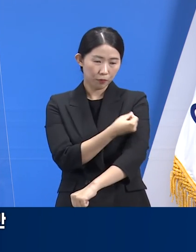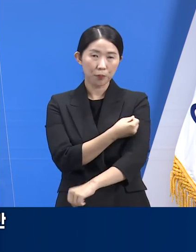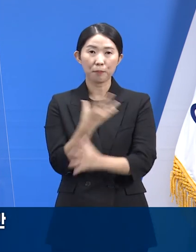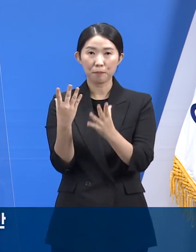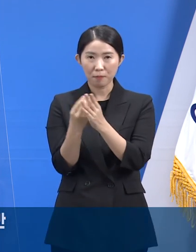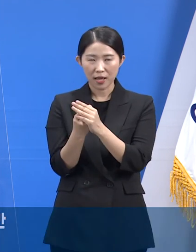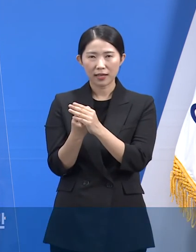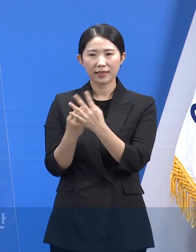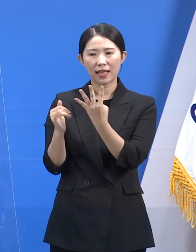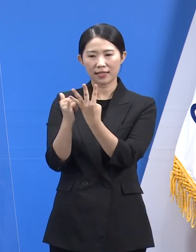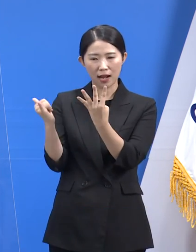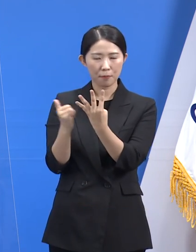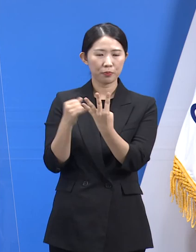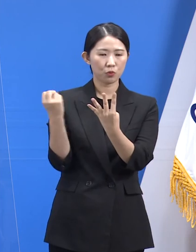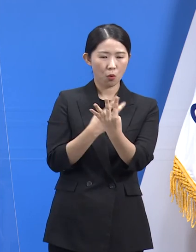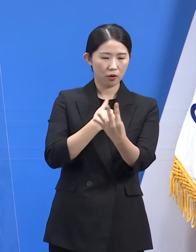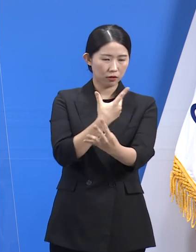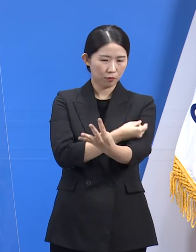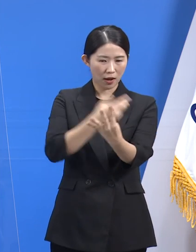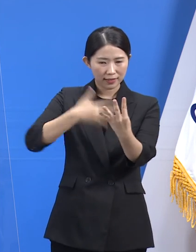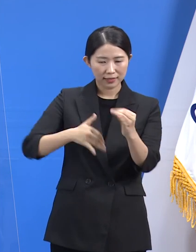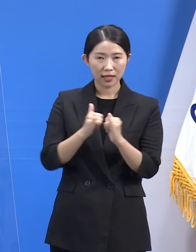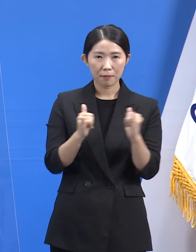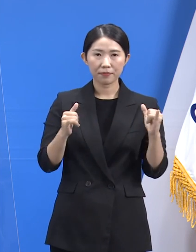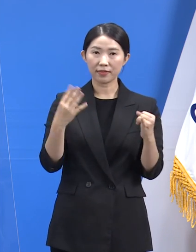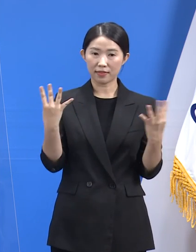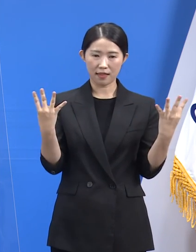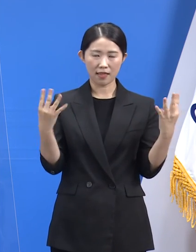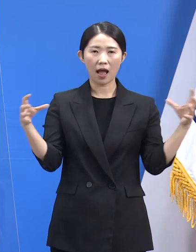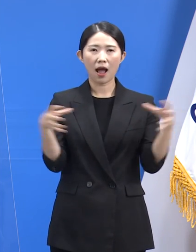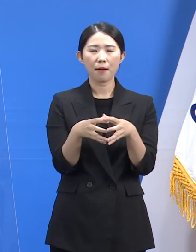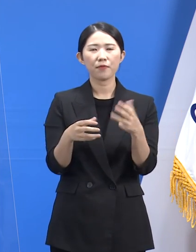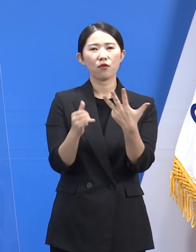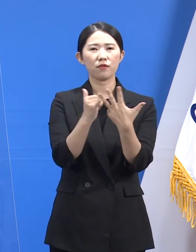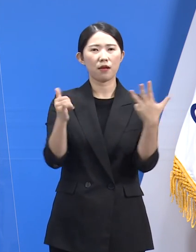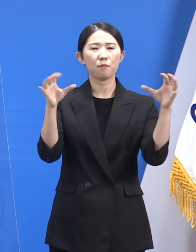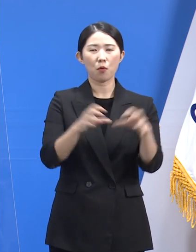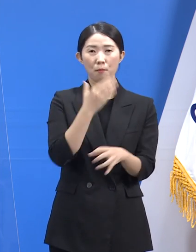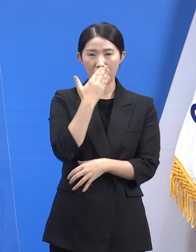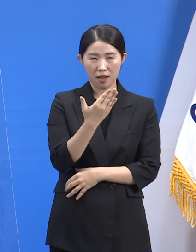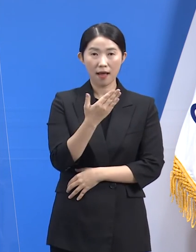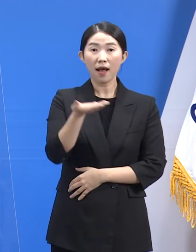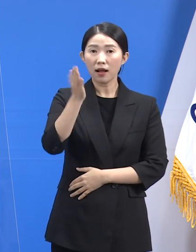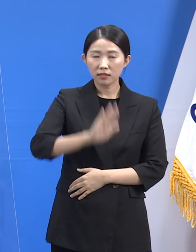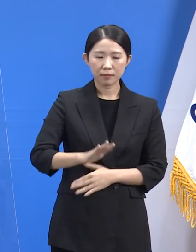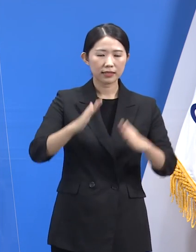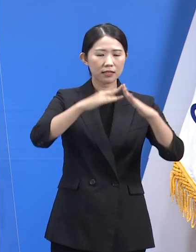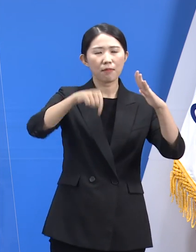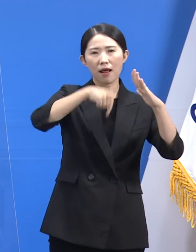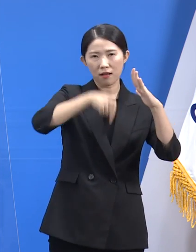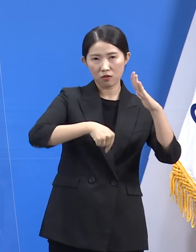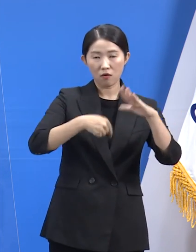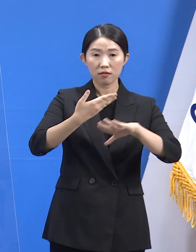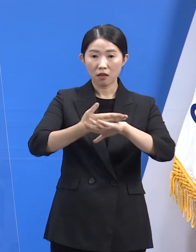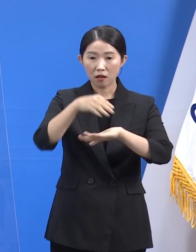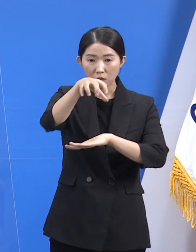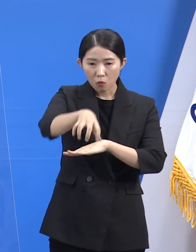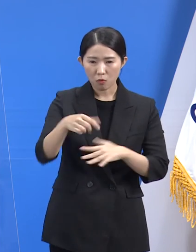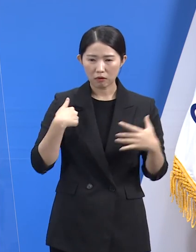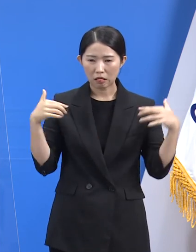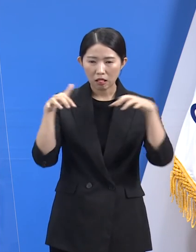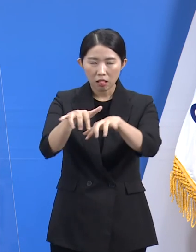모임이 허용됩니다. 다만 가정 내 모임만 허용되며 4단계 지역의 다중이용시설은 적용되지 않습니다.